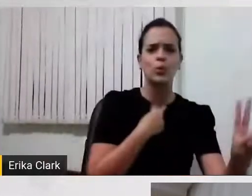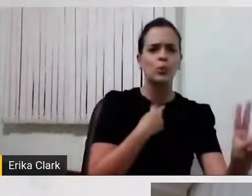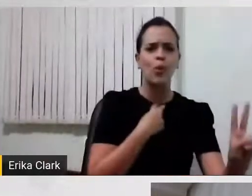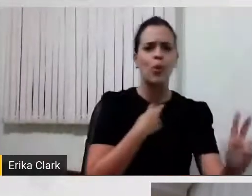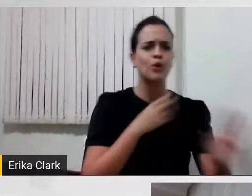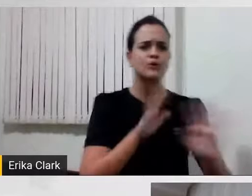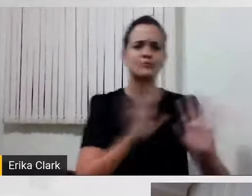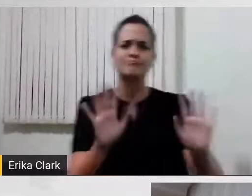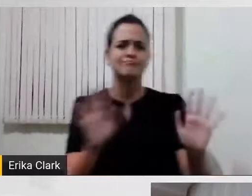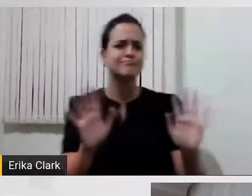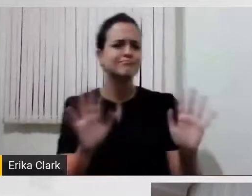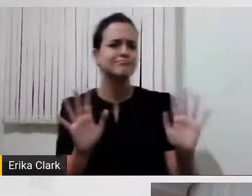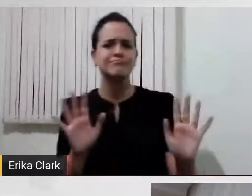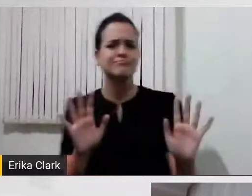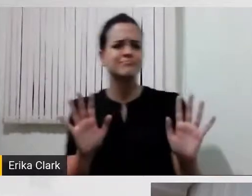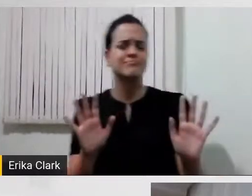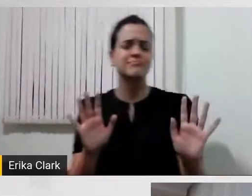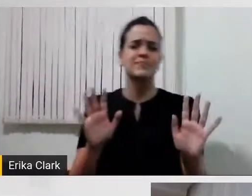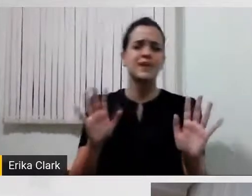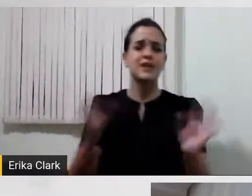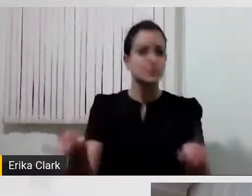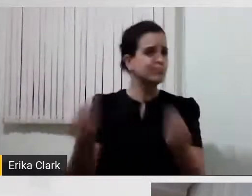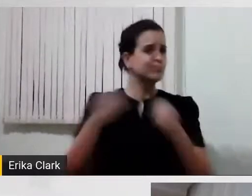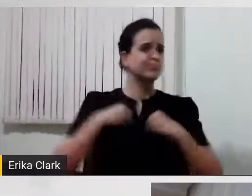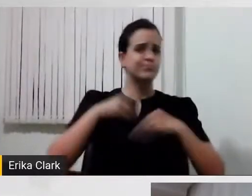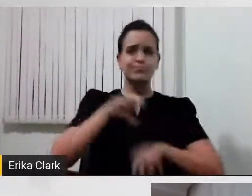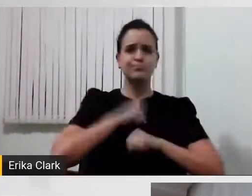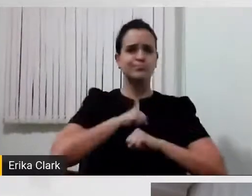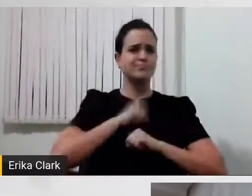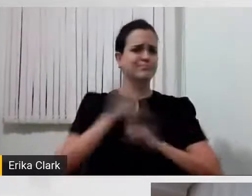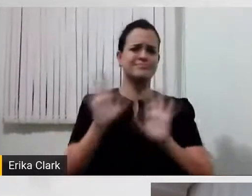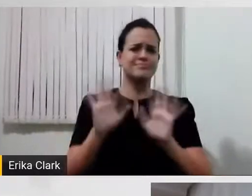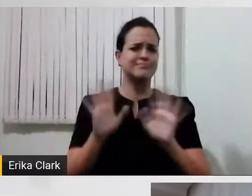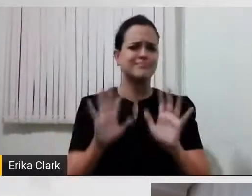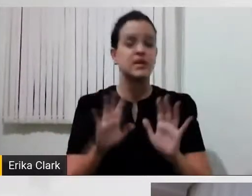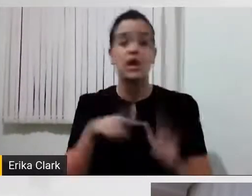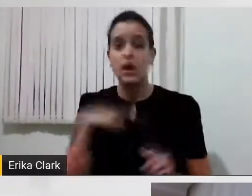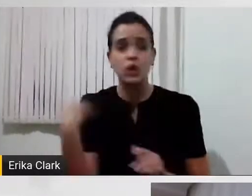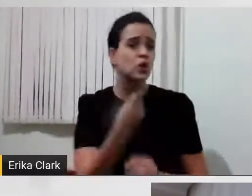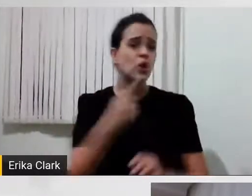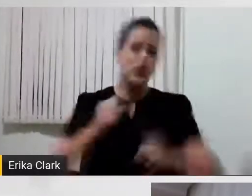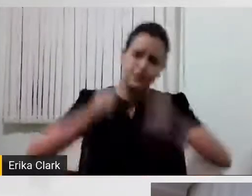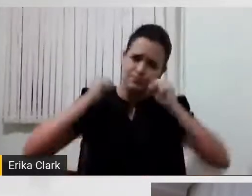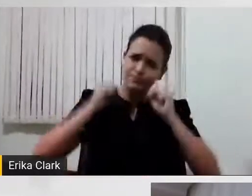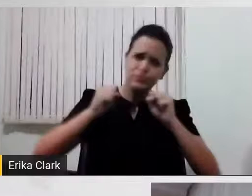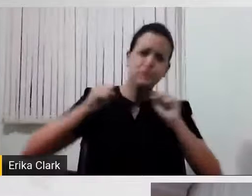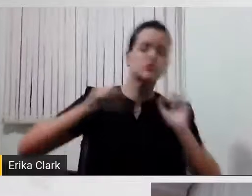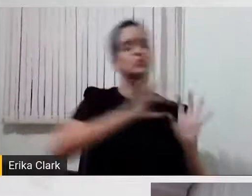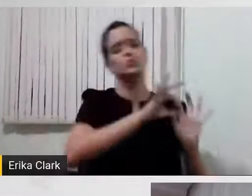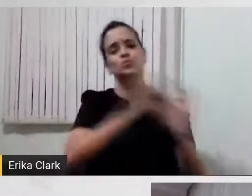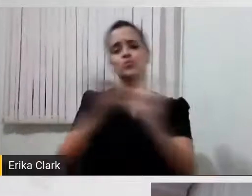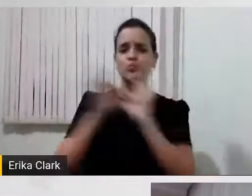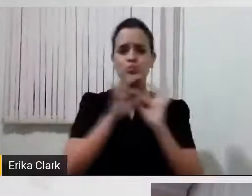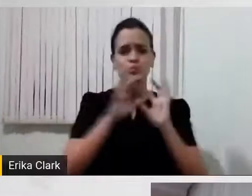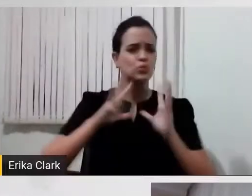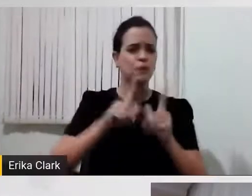outro não é capaz. A gente pode e deve estar todo mundo junto, valorizando todas as formas de participação, de